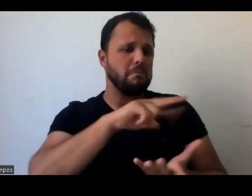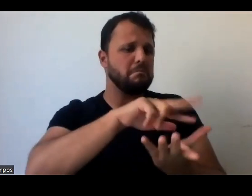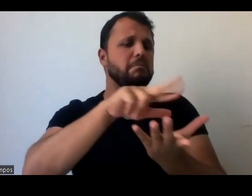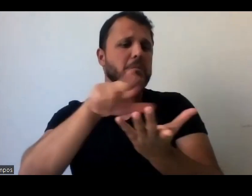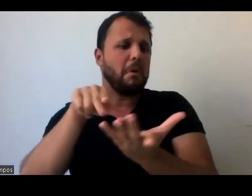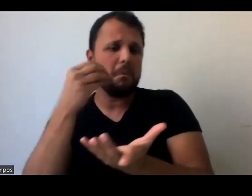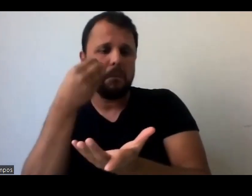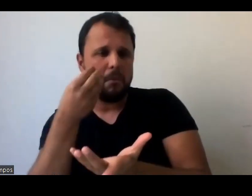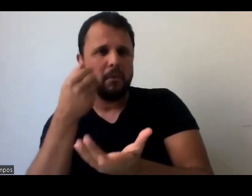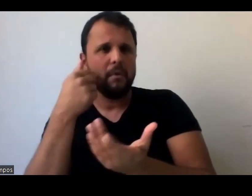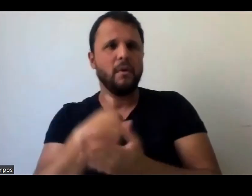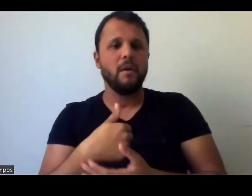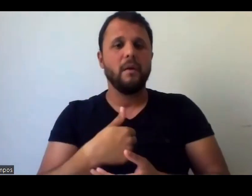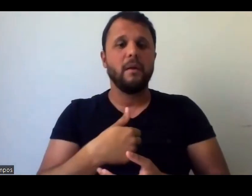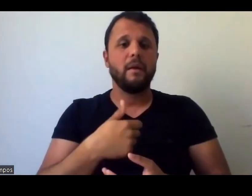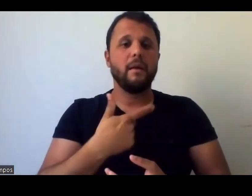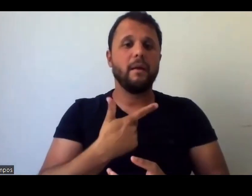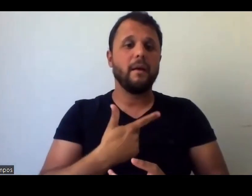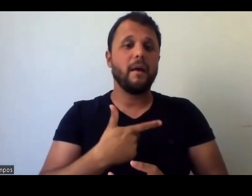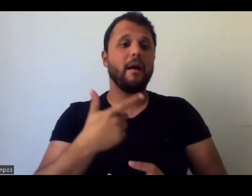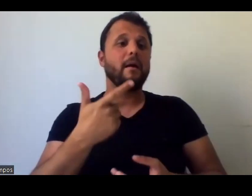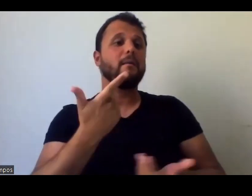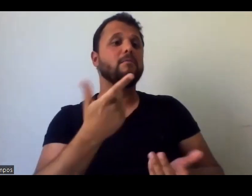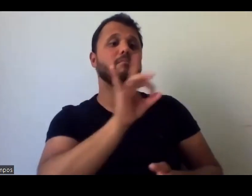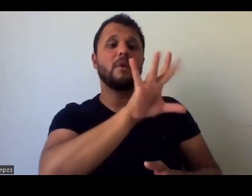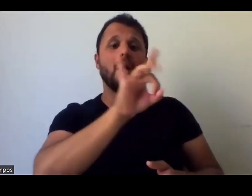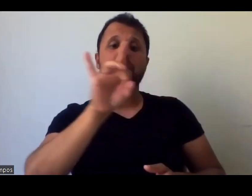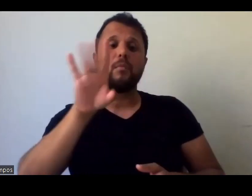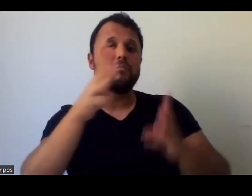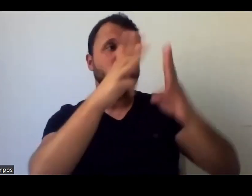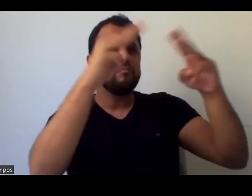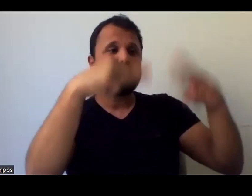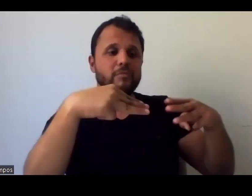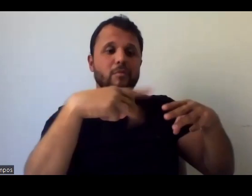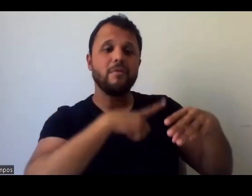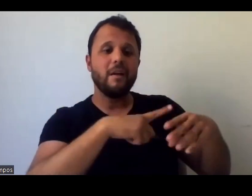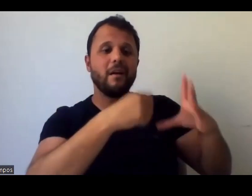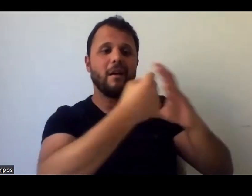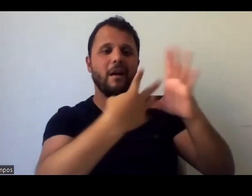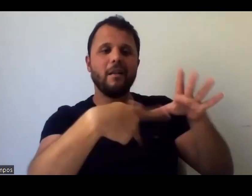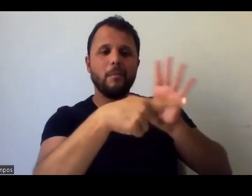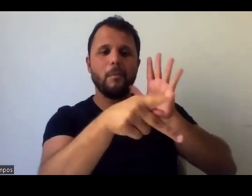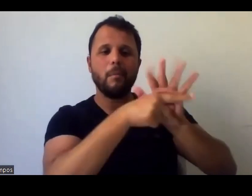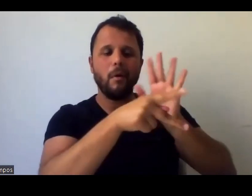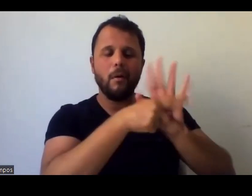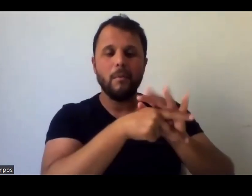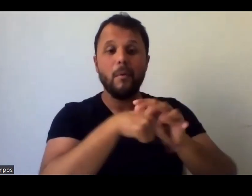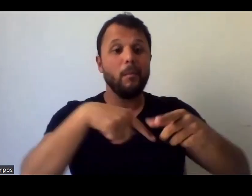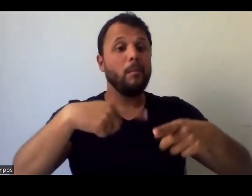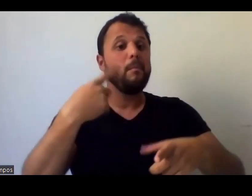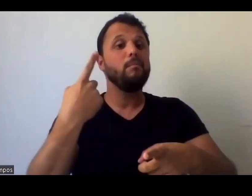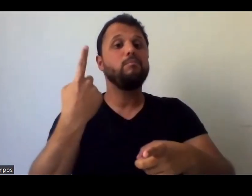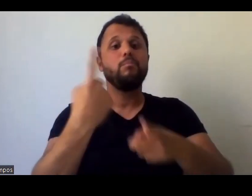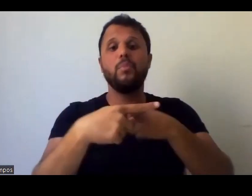cada museu, não existe uma unicidade, né? Cada museu, até porque, exatamente porque não temos uma política pública que